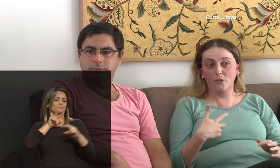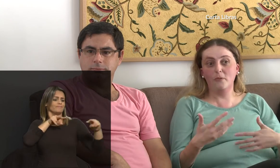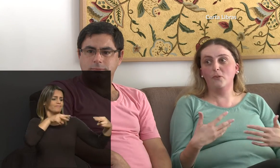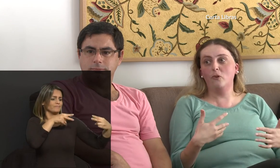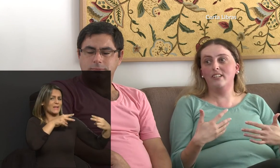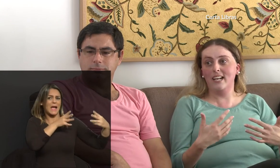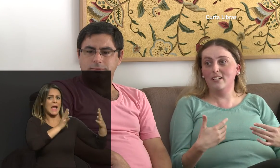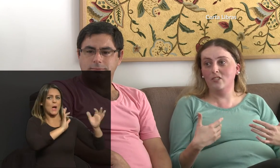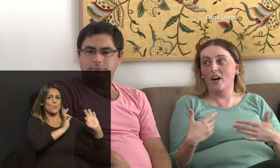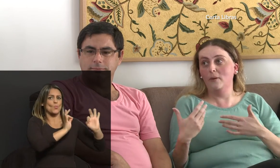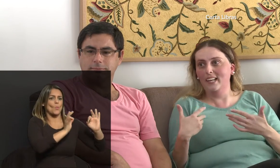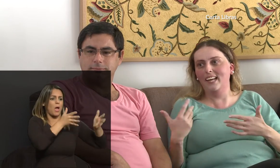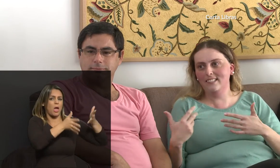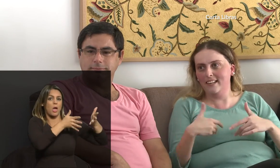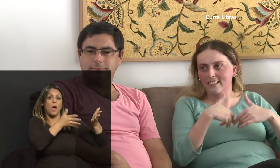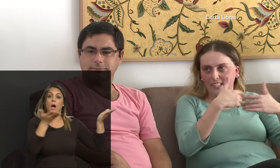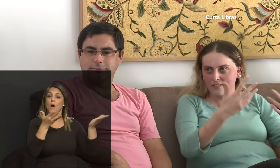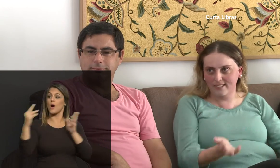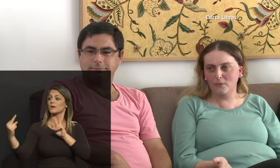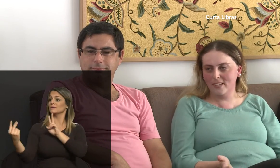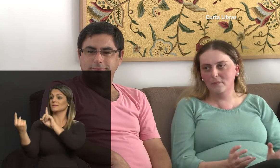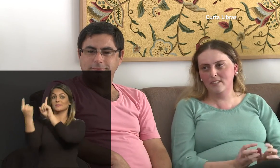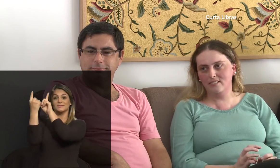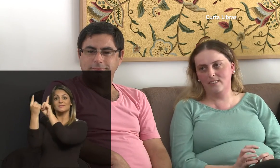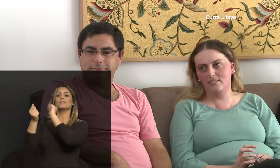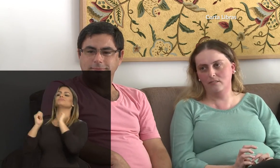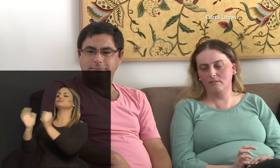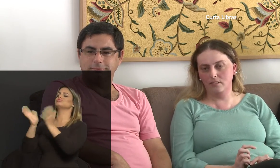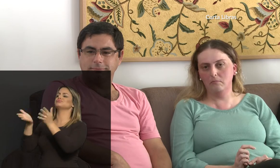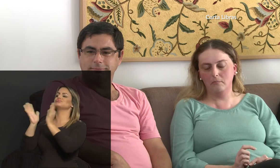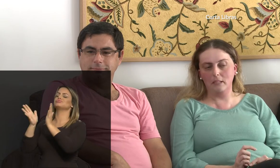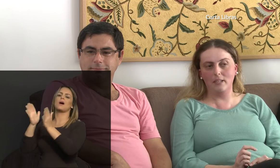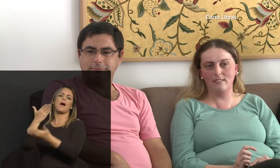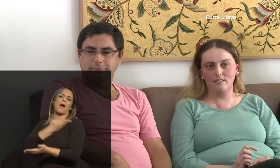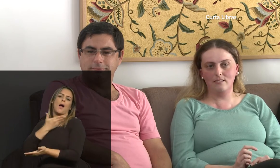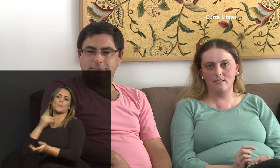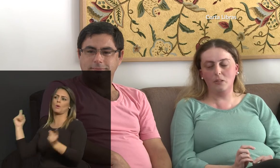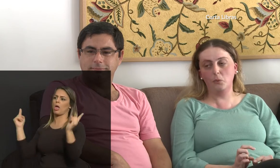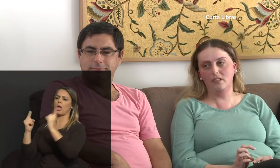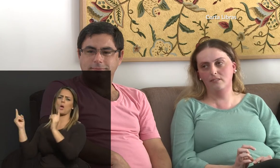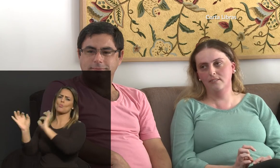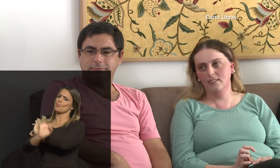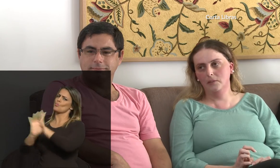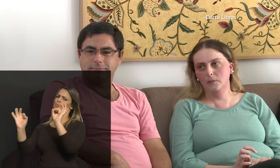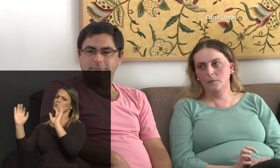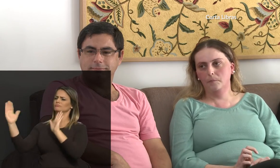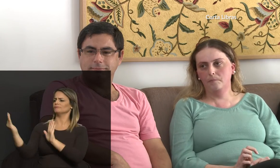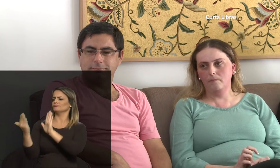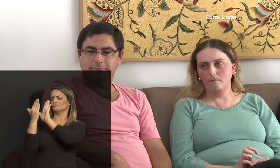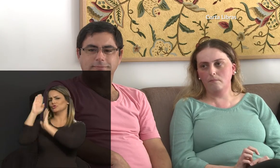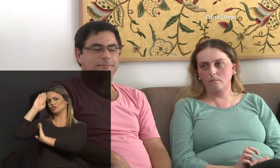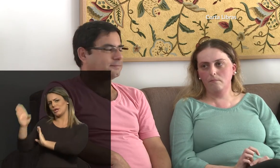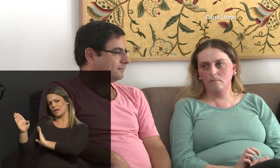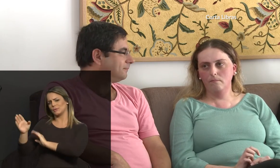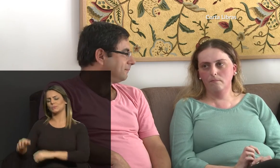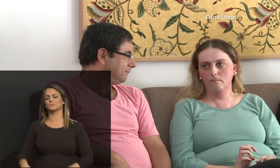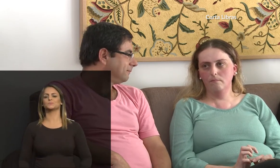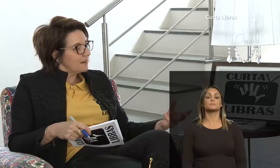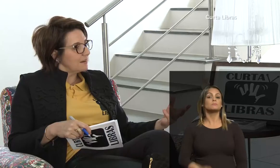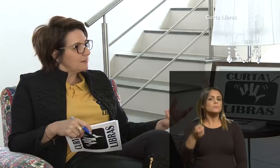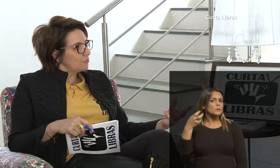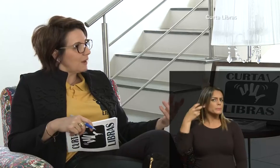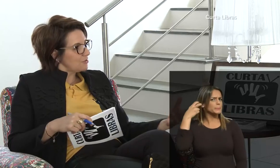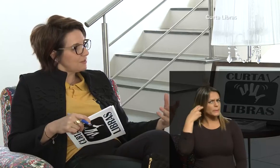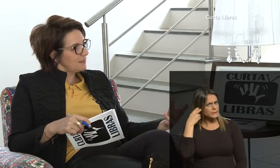E aí gente começou a conversar só eu e ele, sem a intervenção dos amigos, né. Então, é bem mais tranquilo. Maitê,